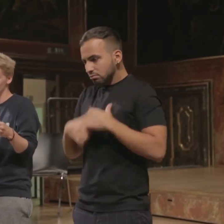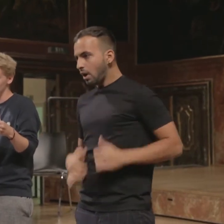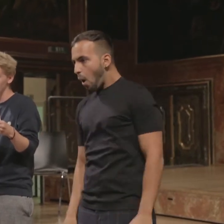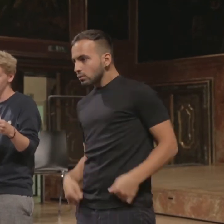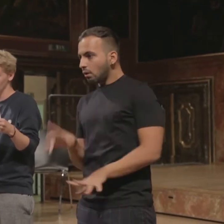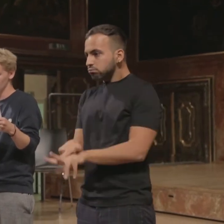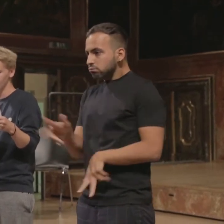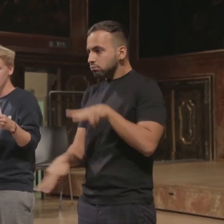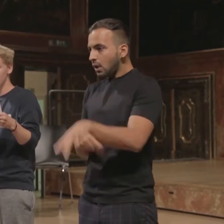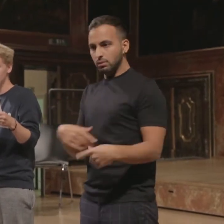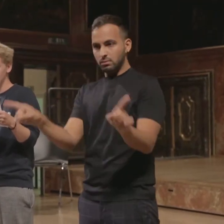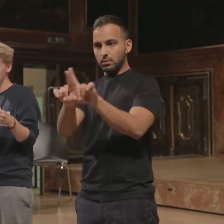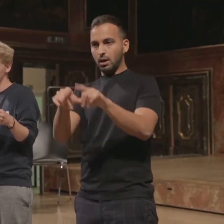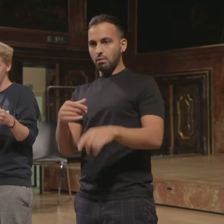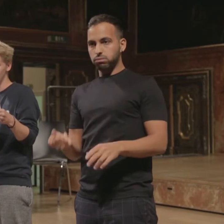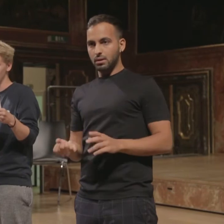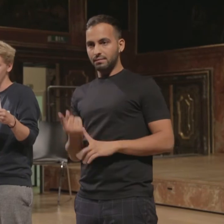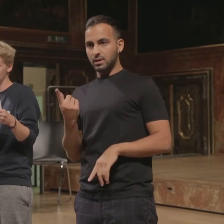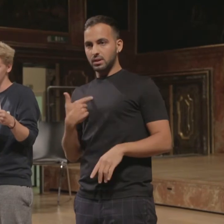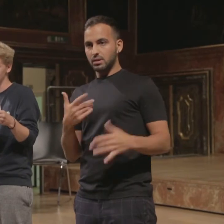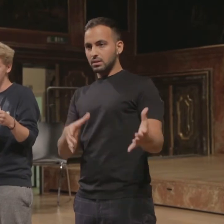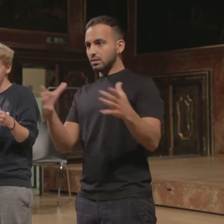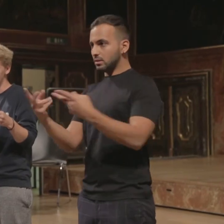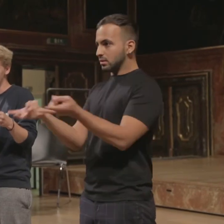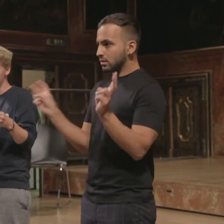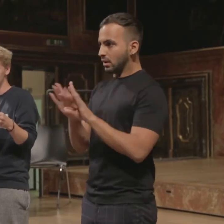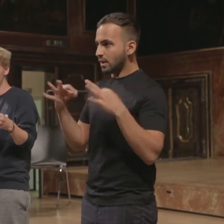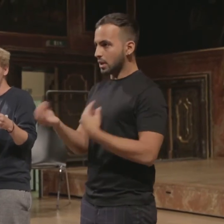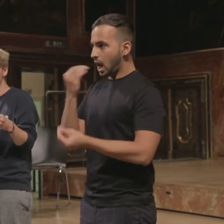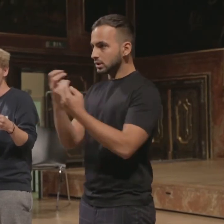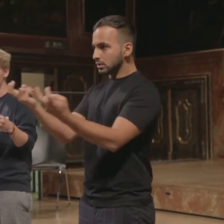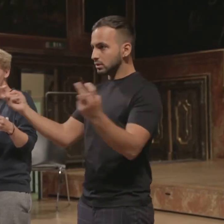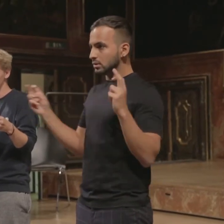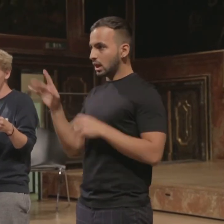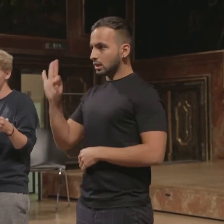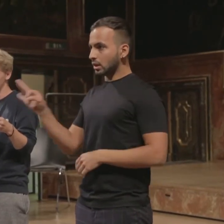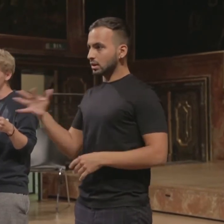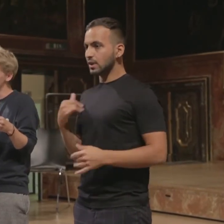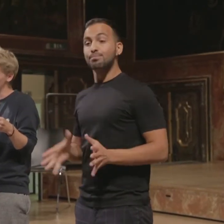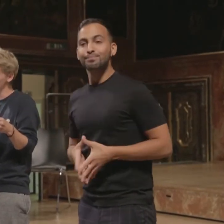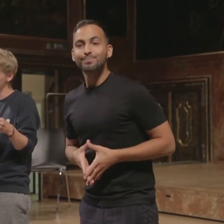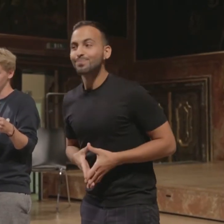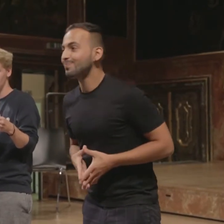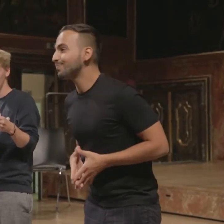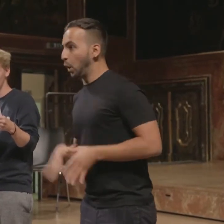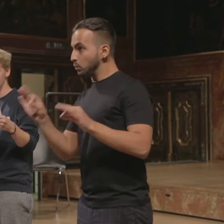und Sandalen trug. Familienessen waren immer sehr anstrengend, denn Tante Anke benutzte nun ganz oft Wörter wie Erwachen und